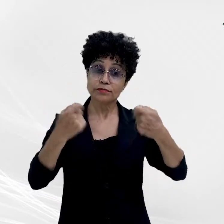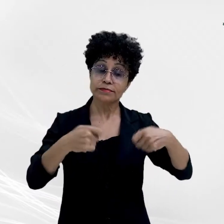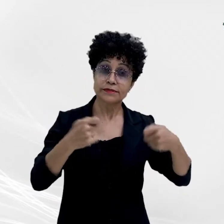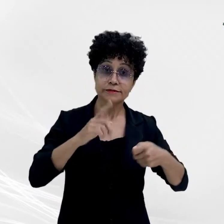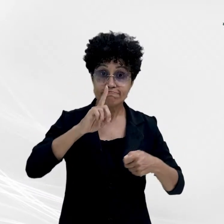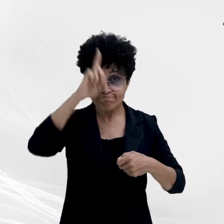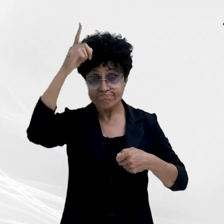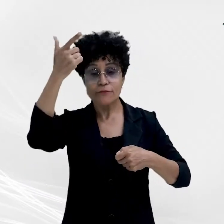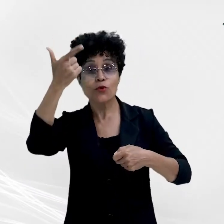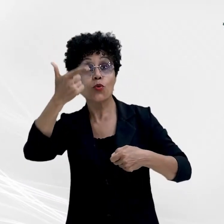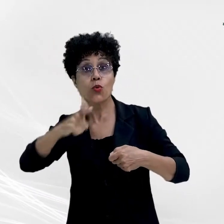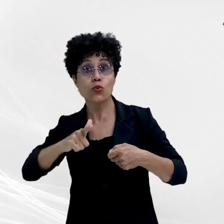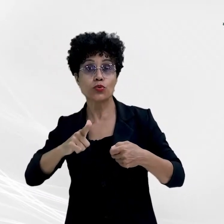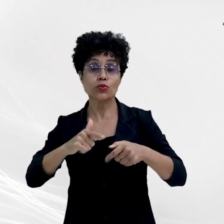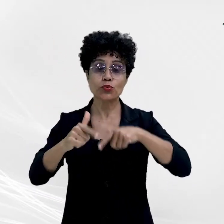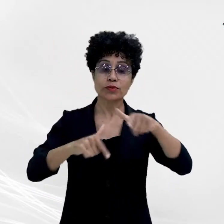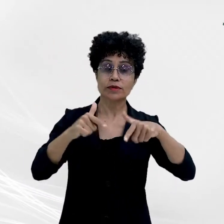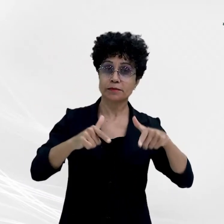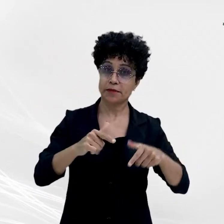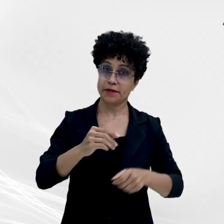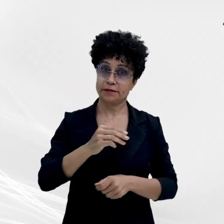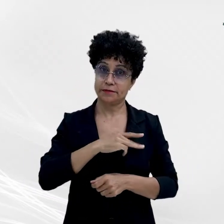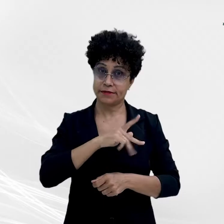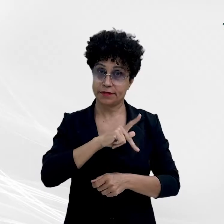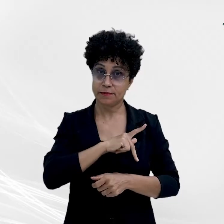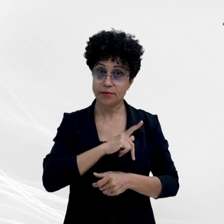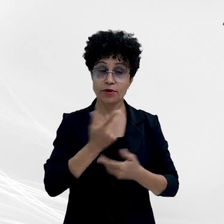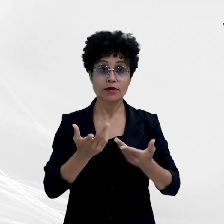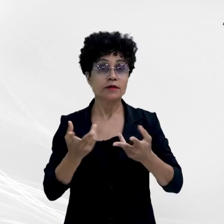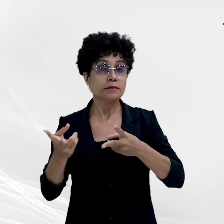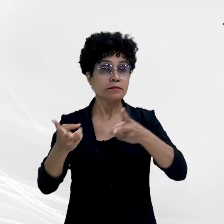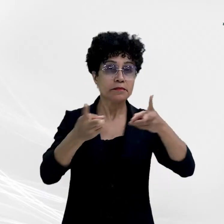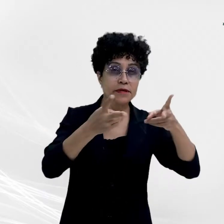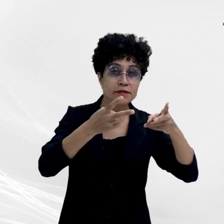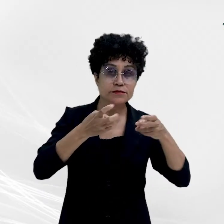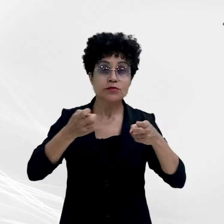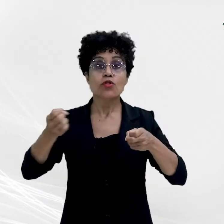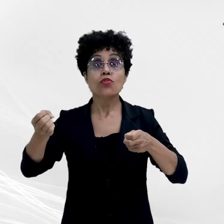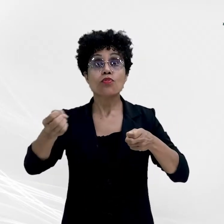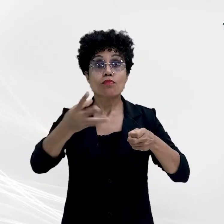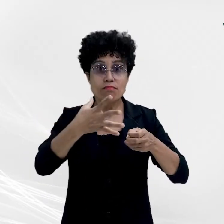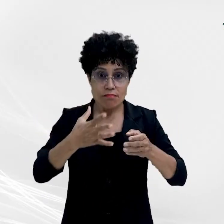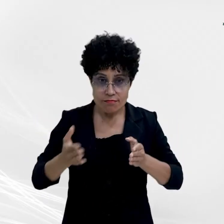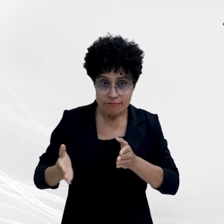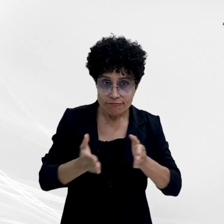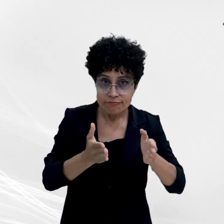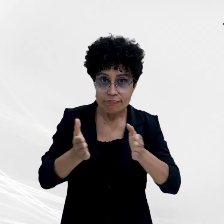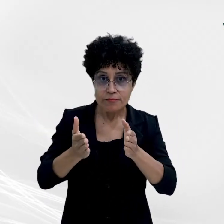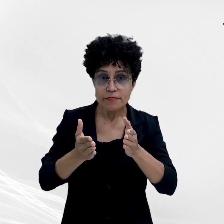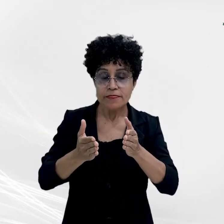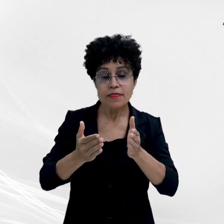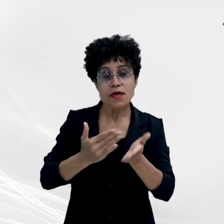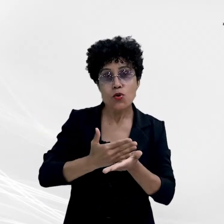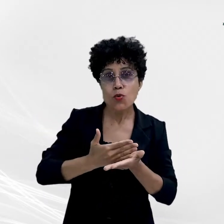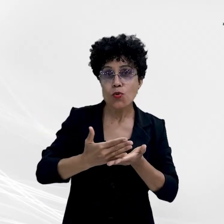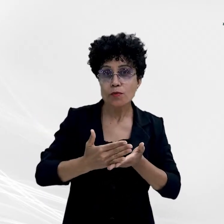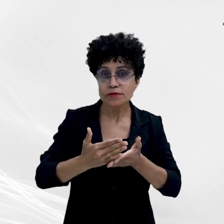atuação do Ministério Público de modo a enxergar novos caminhos a partir da reforma da lei da improbidade